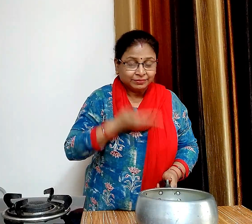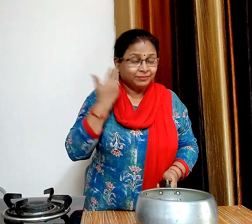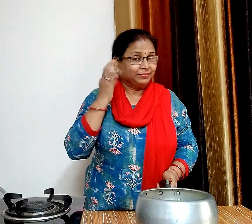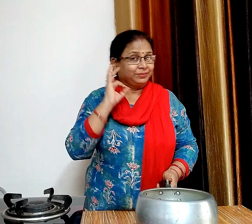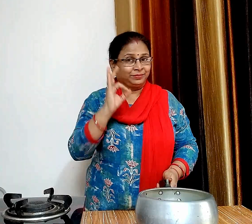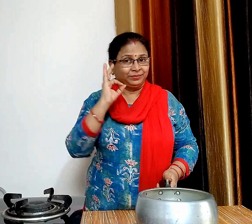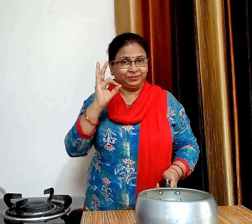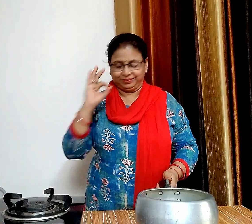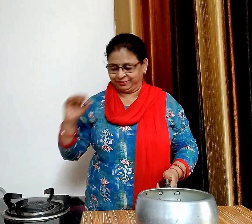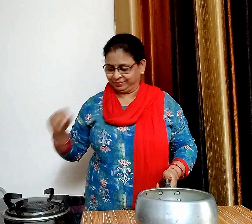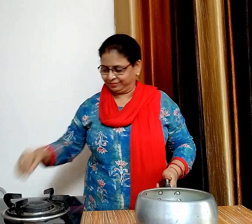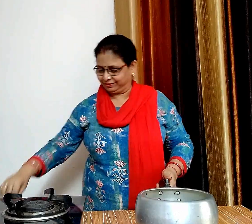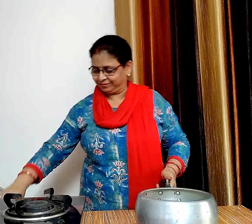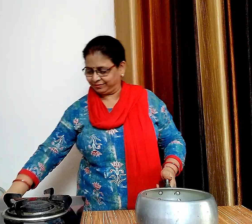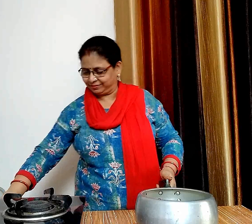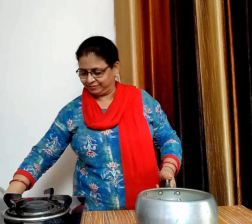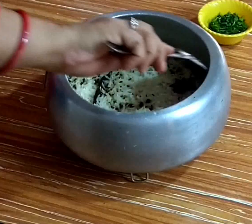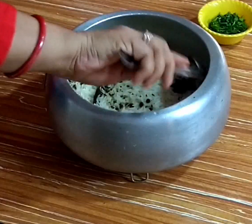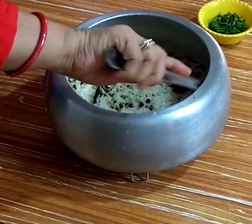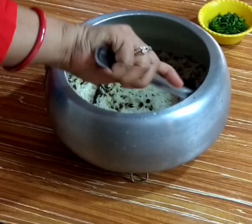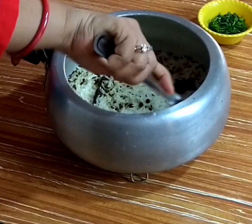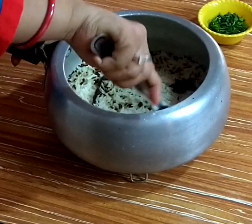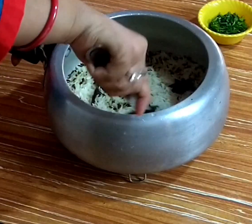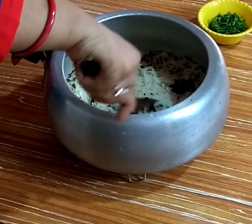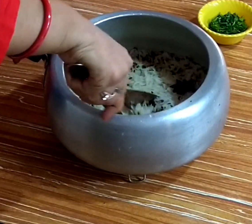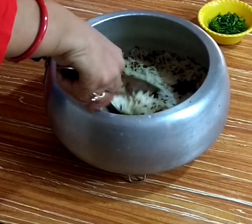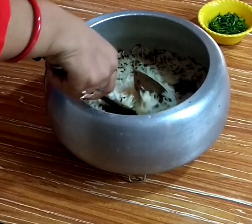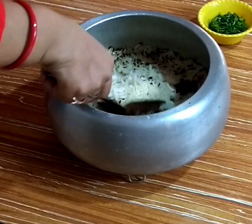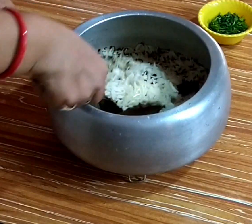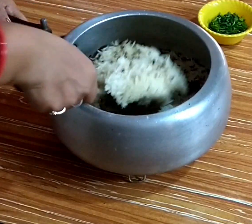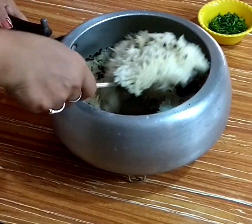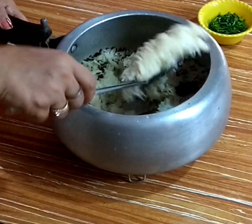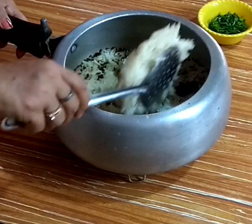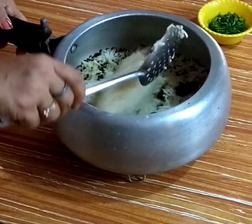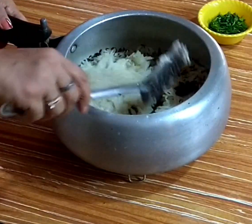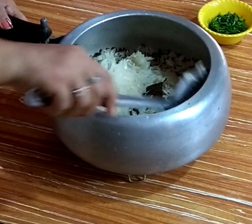कुश्बू तो बहुत अच्छी आ रही है चलिए अब इसे एक बार चला लेते हैं